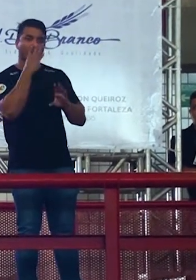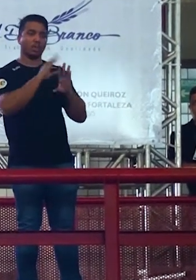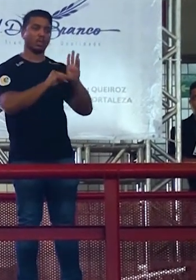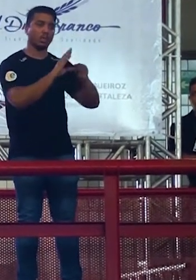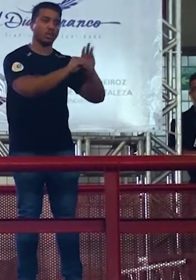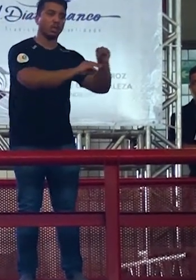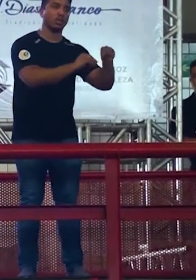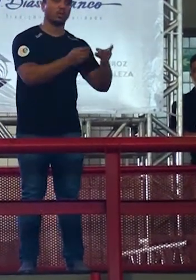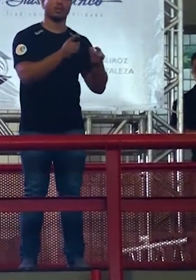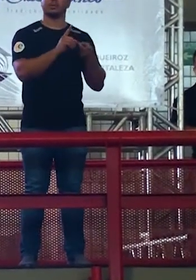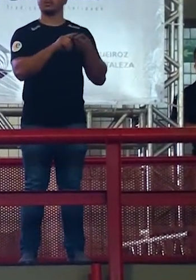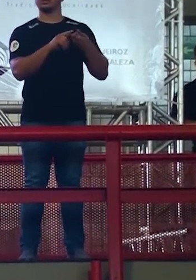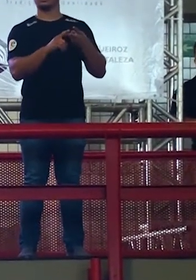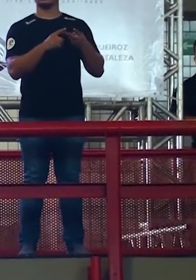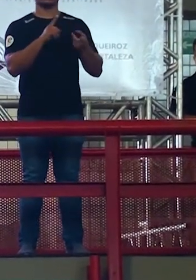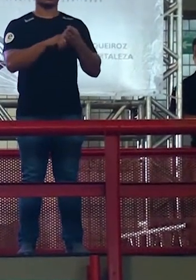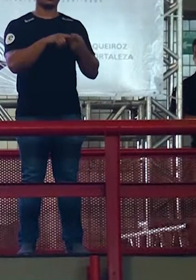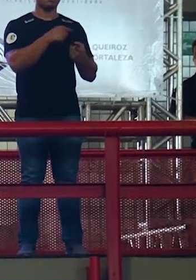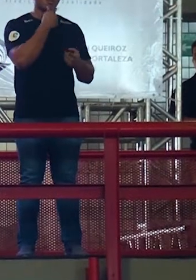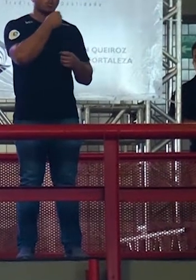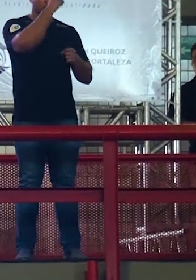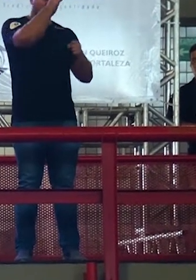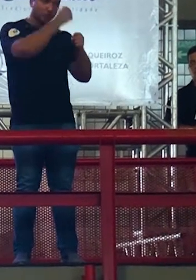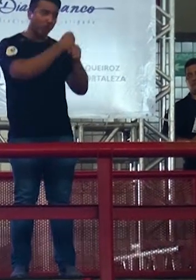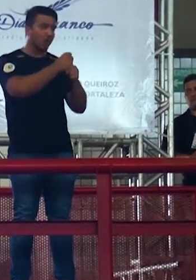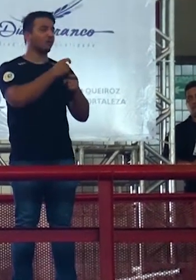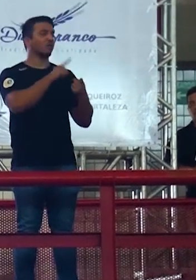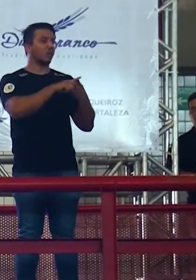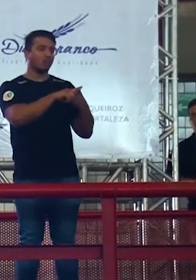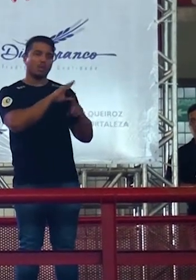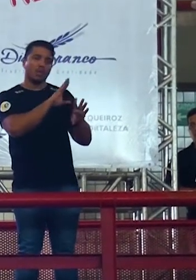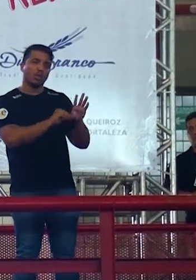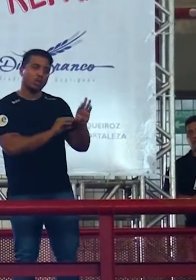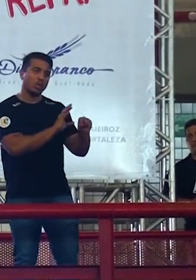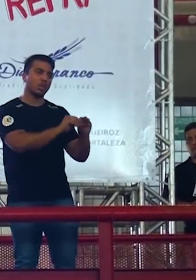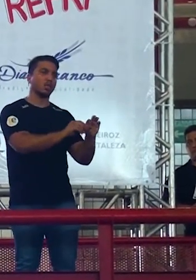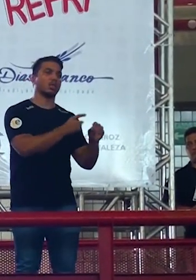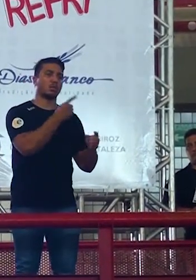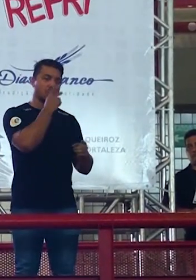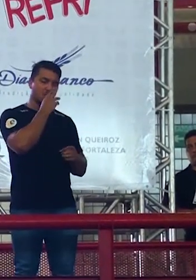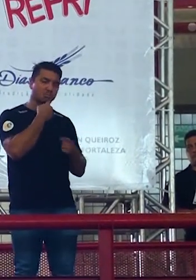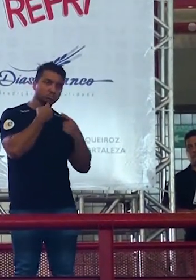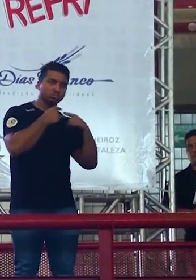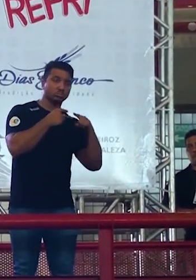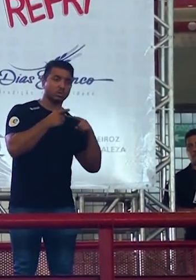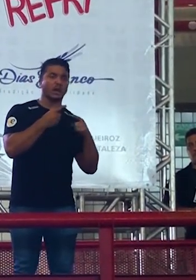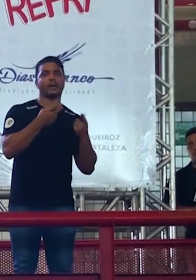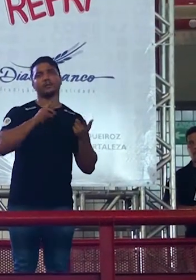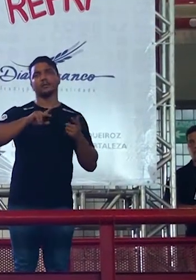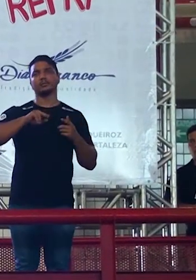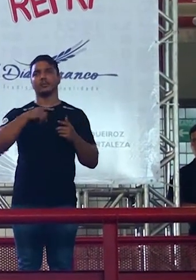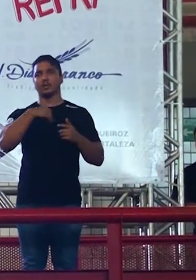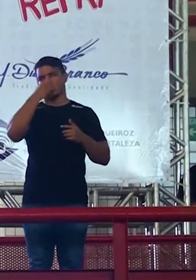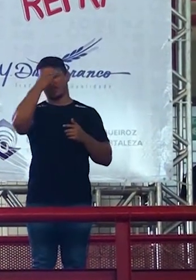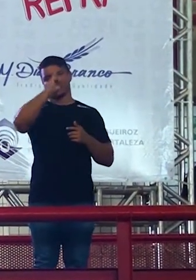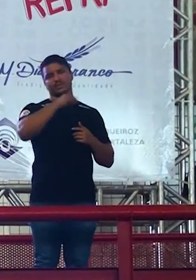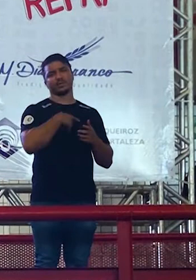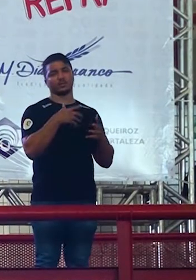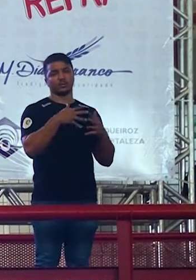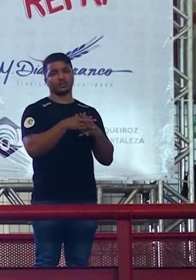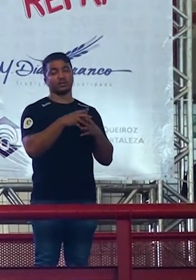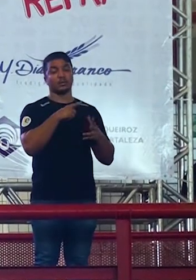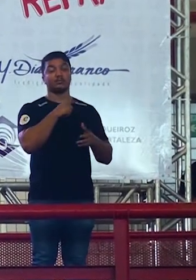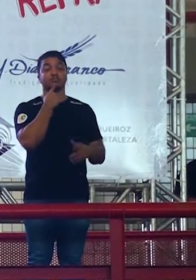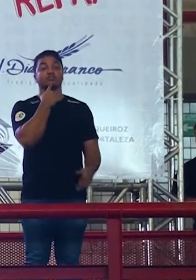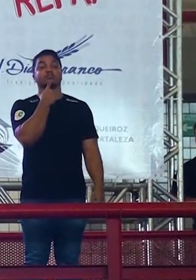é o patrão da funcionária que também faz ameaças eu não vou citar para evitar constrangimento mas